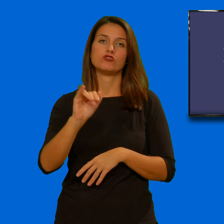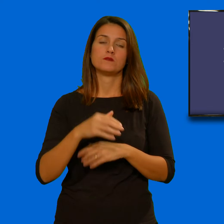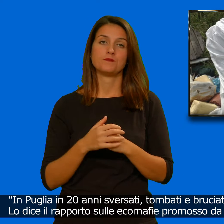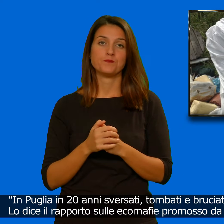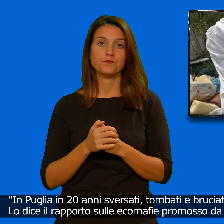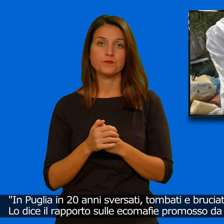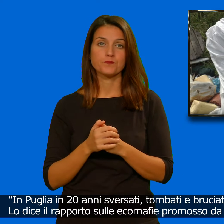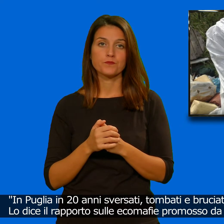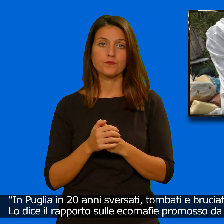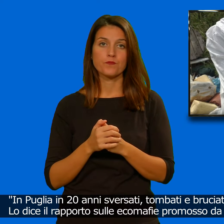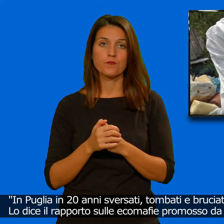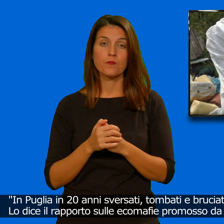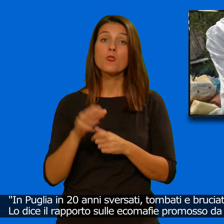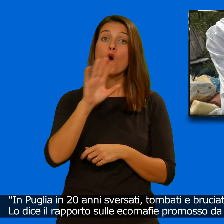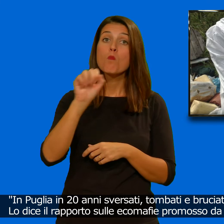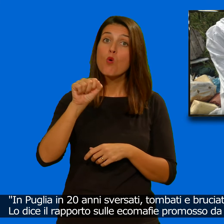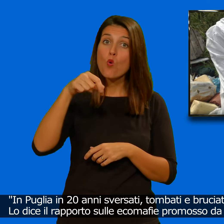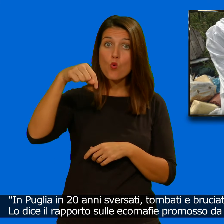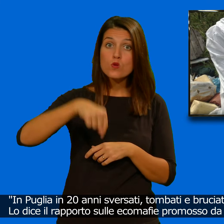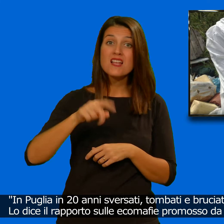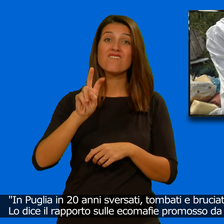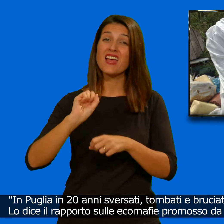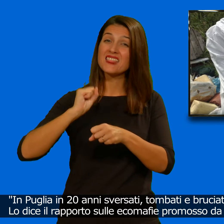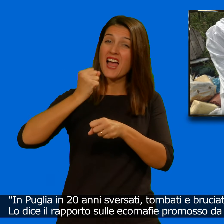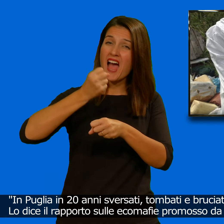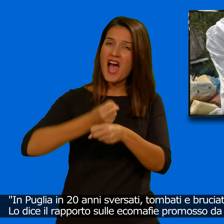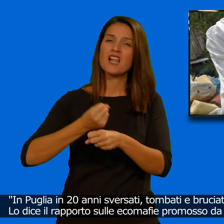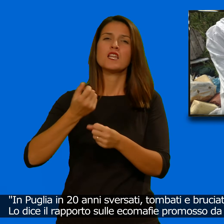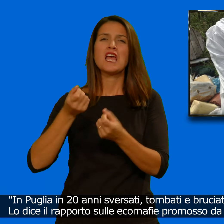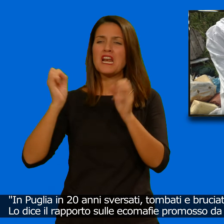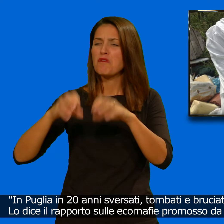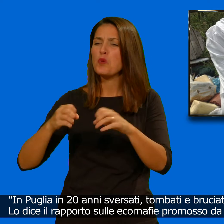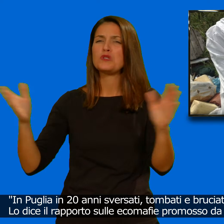In Puglia in vent'anni sversati, tombati e bruciati rifiuti di ogni genere.